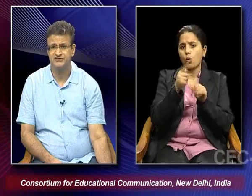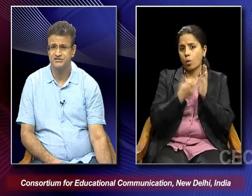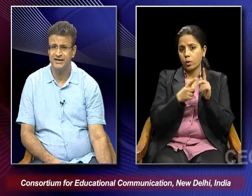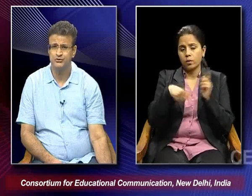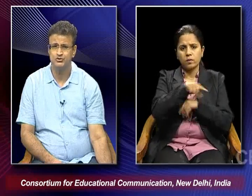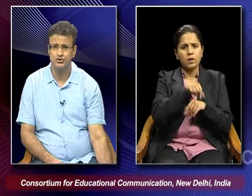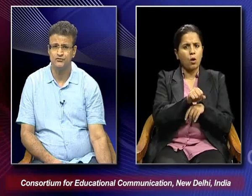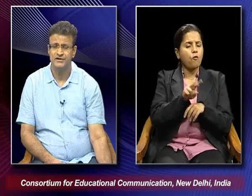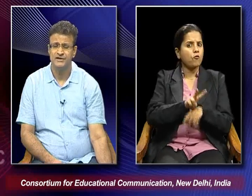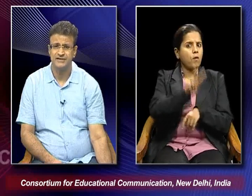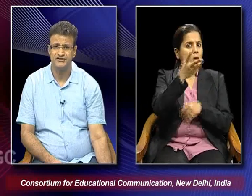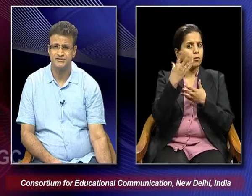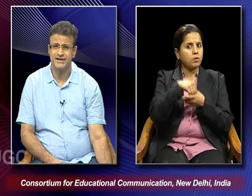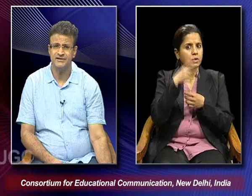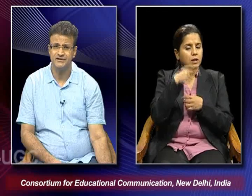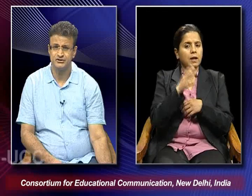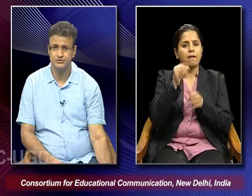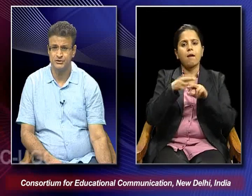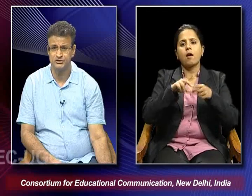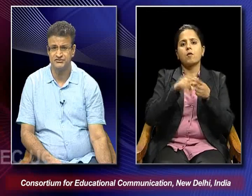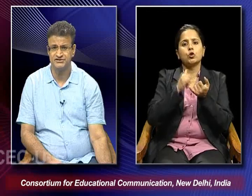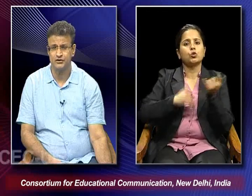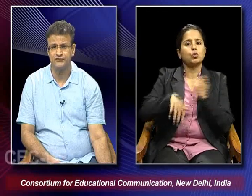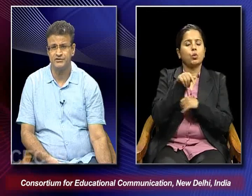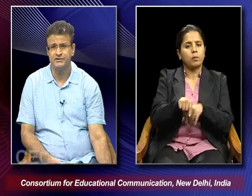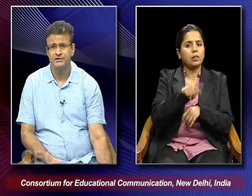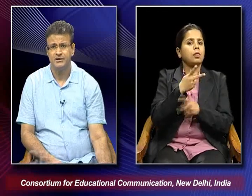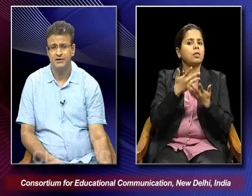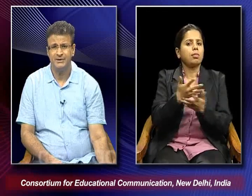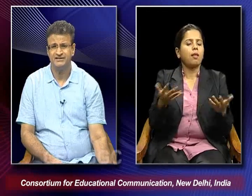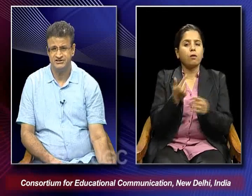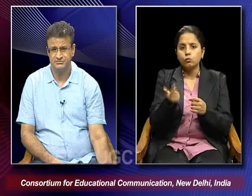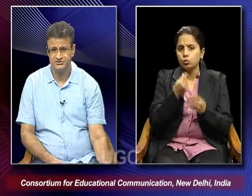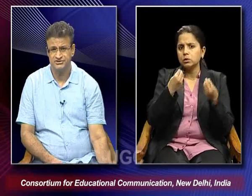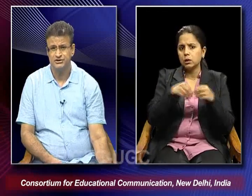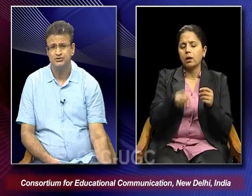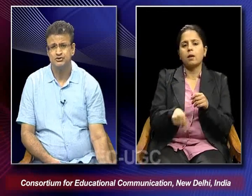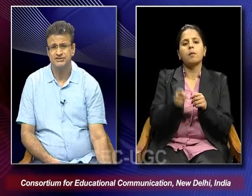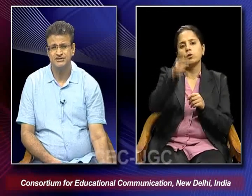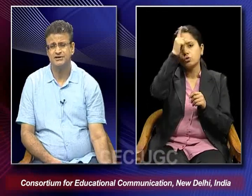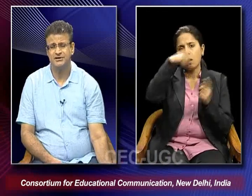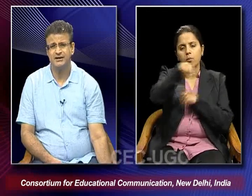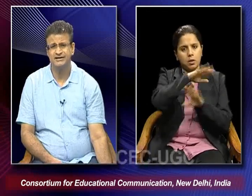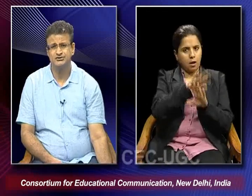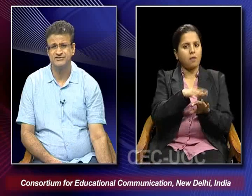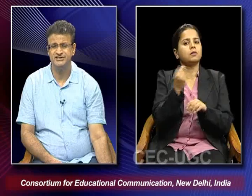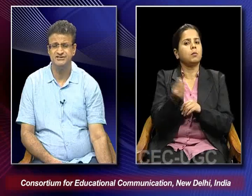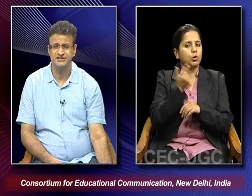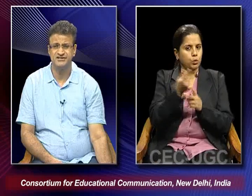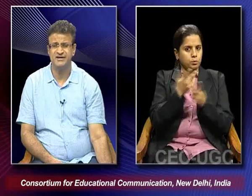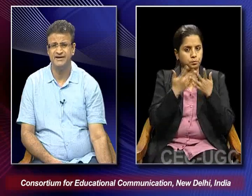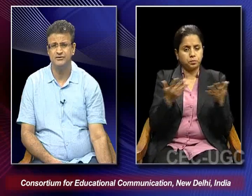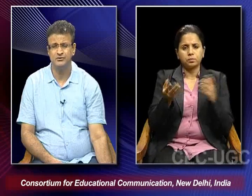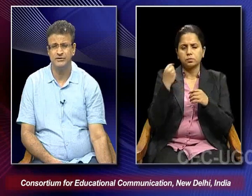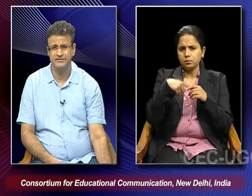superficial values of cafe society and consumer goods which are offered by the Germans. So such kinds of scenes